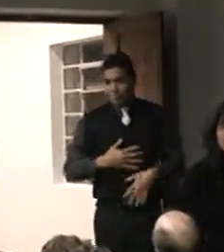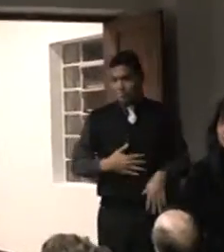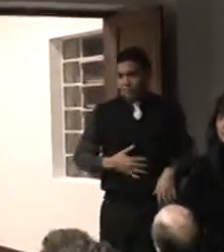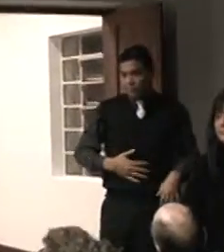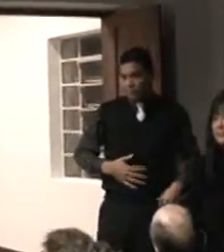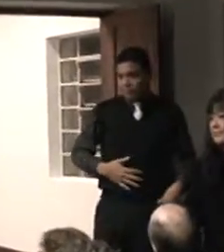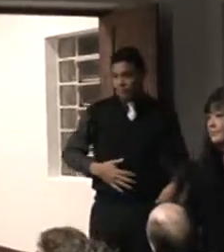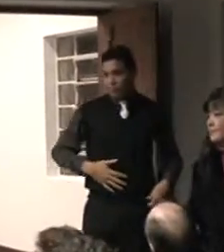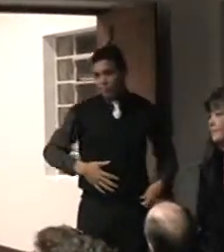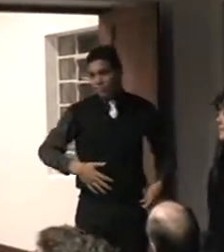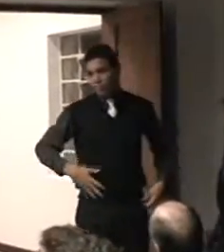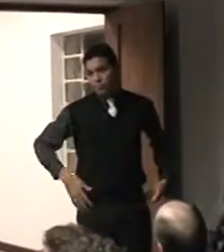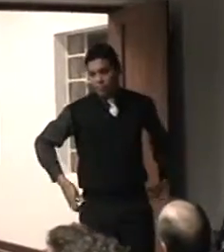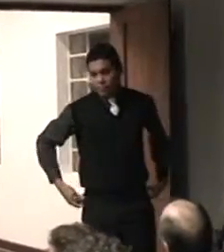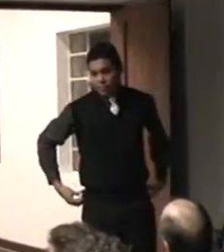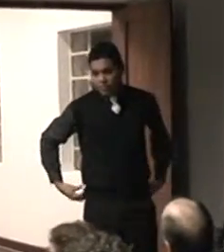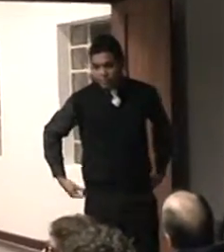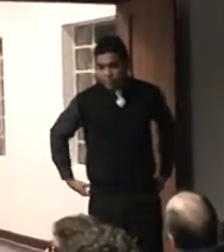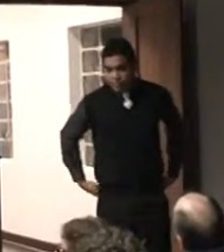Só reforçando isso, a falta de respeito a esse item.